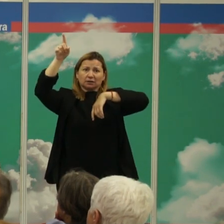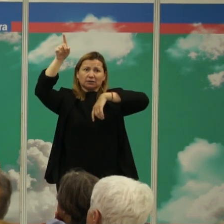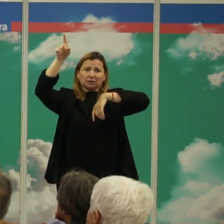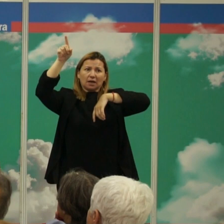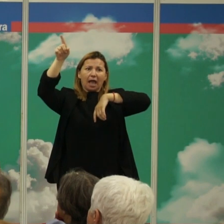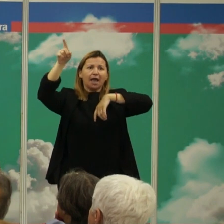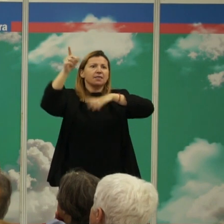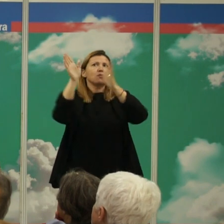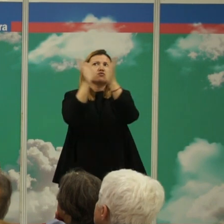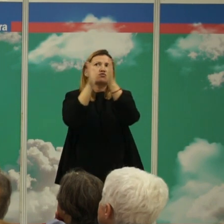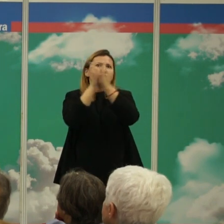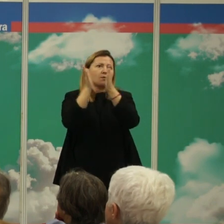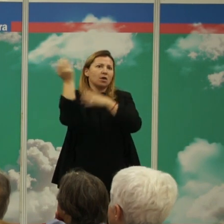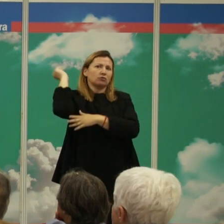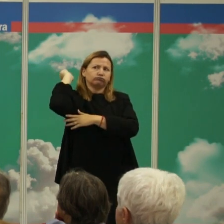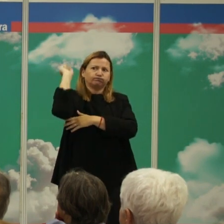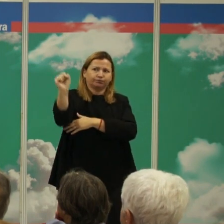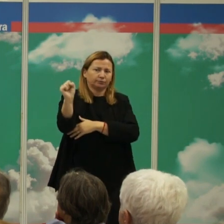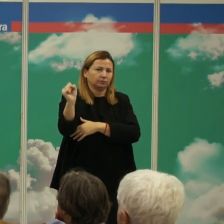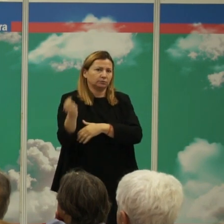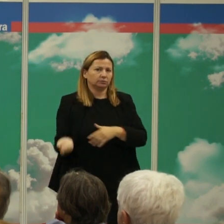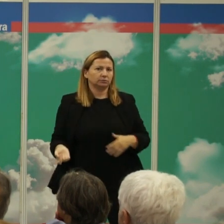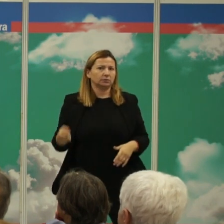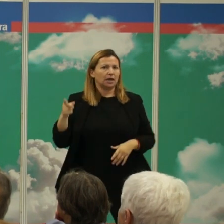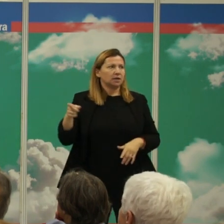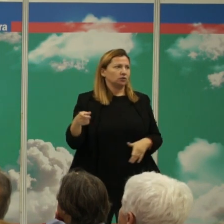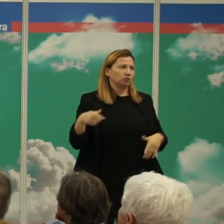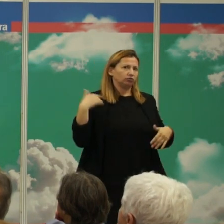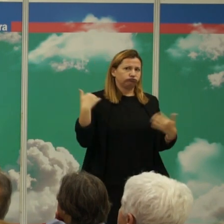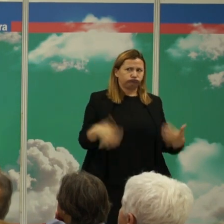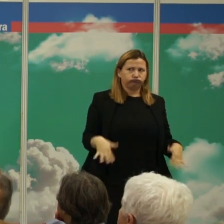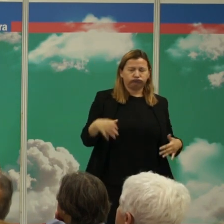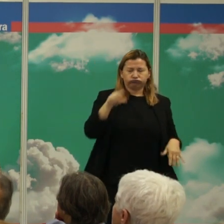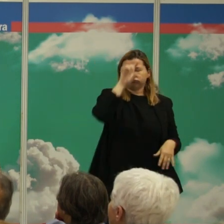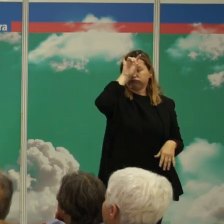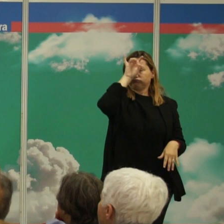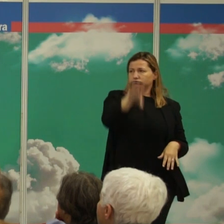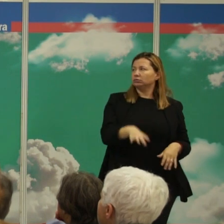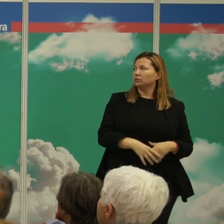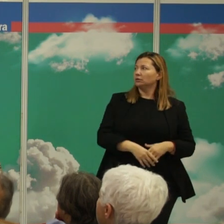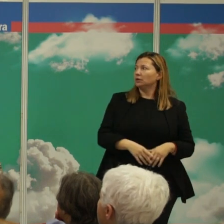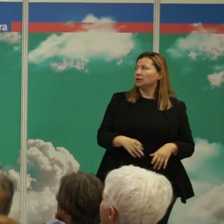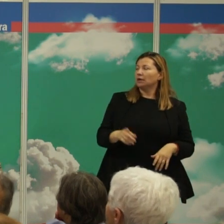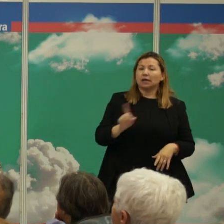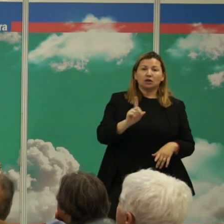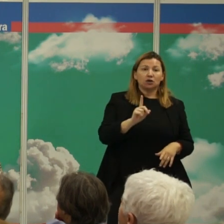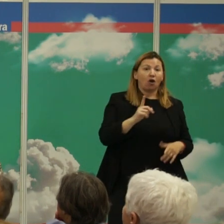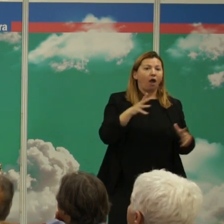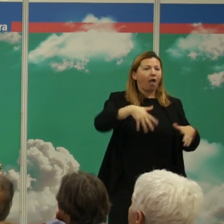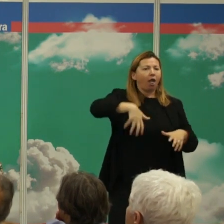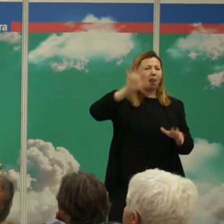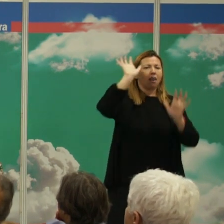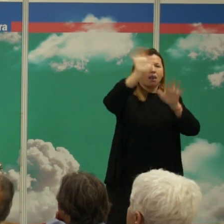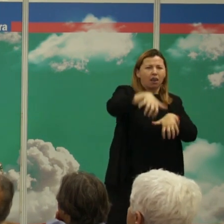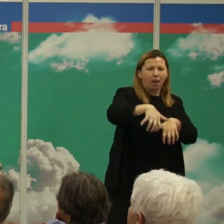específico el 20% es una cantidad ingente es impresionante y no es el león que está por aquí ni